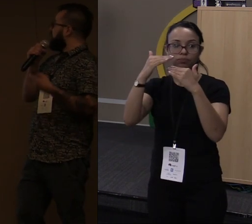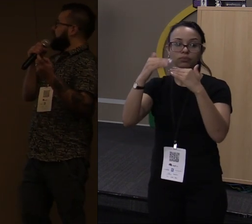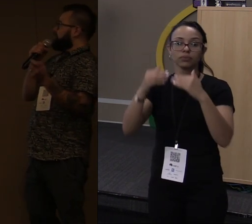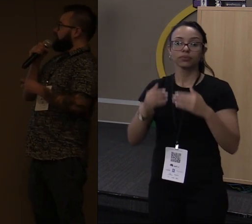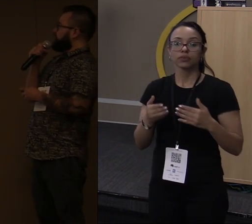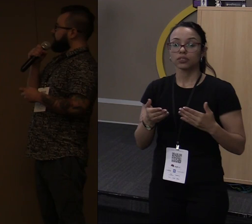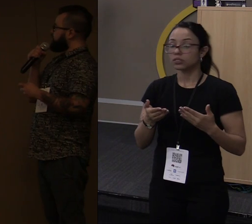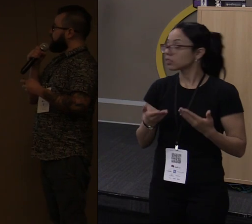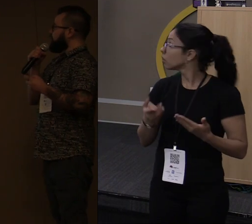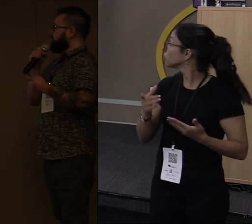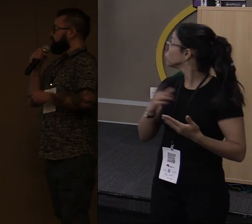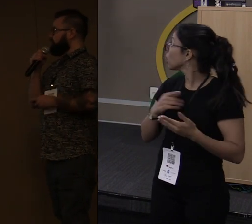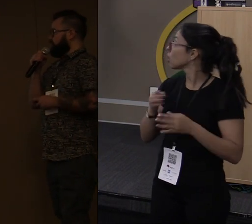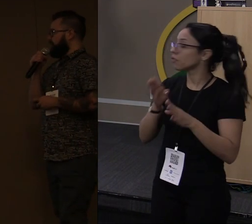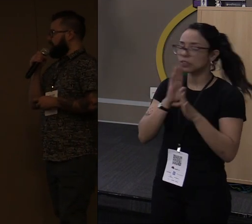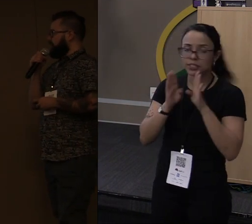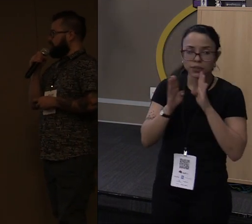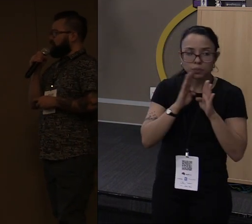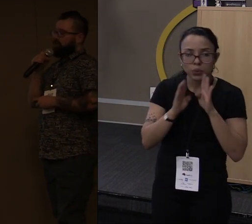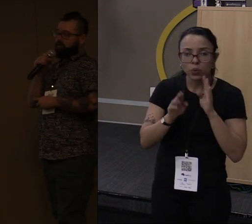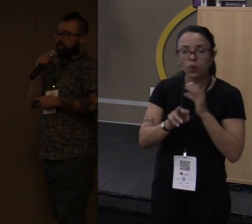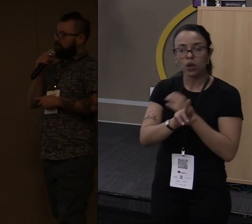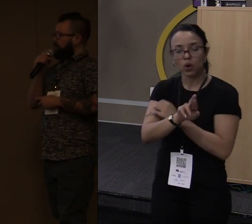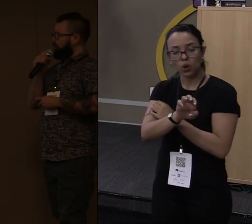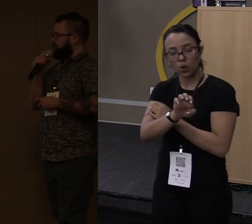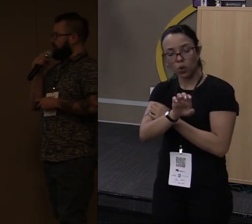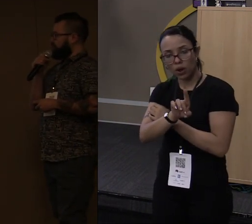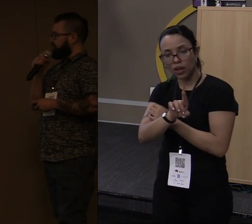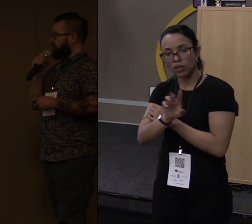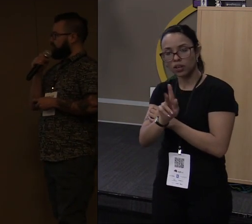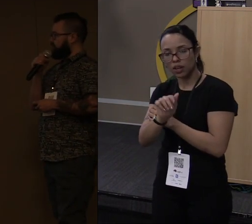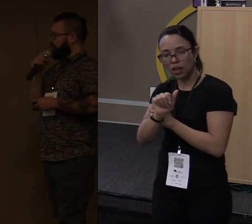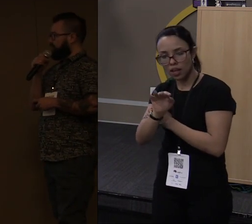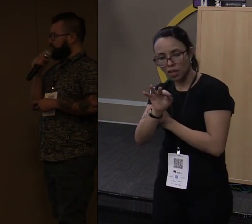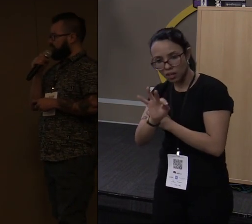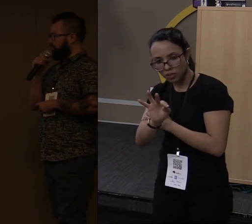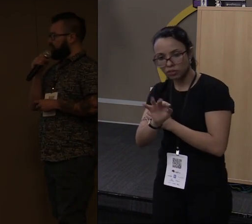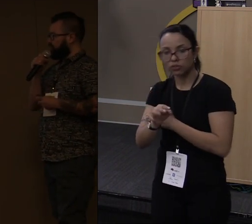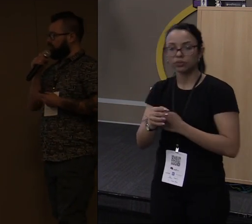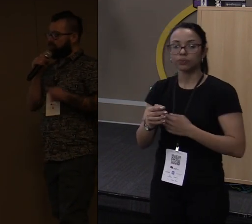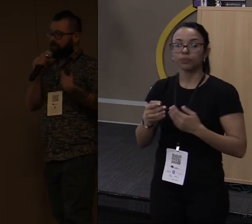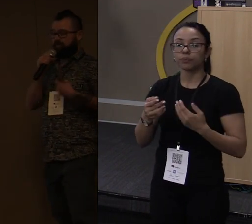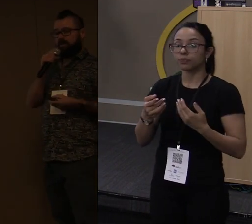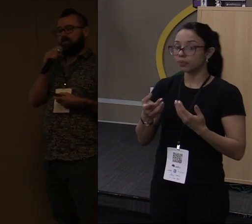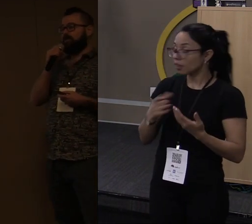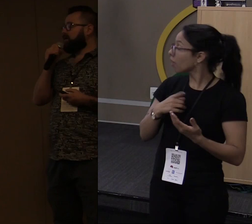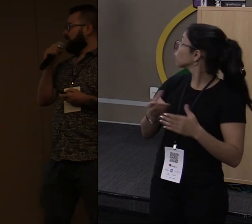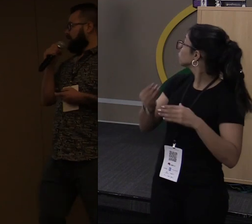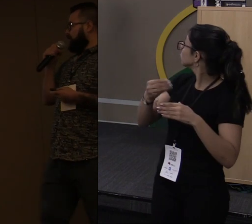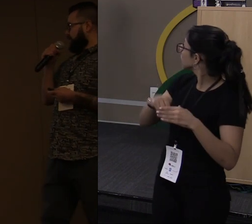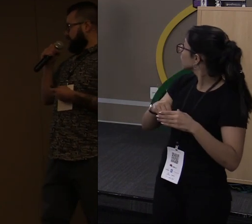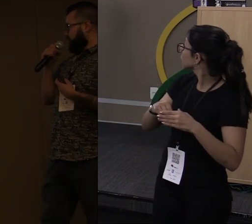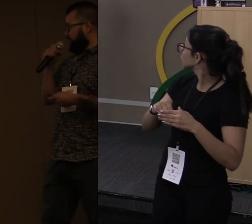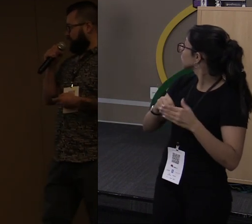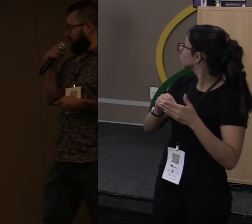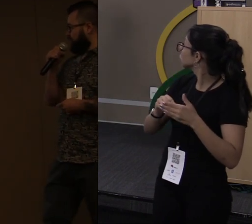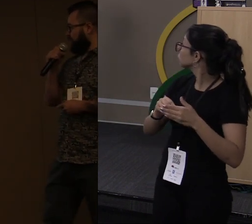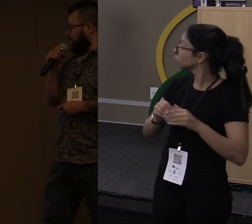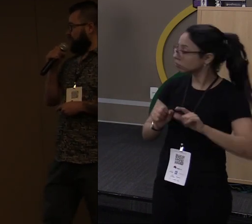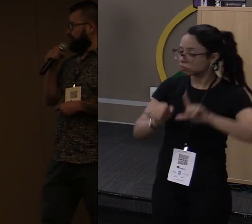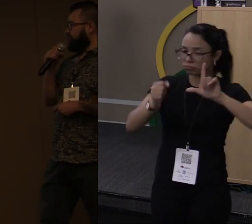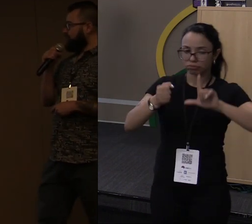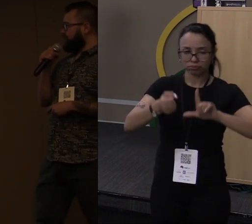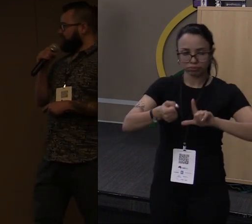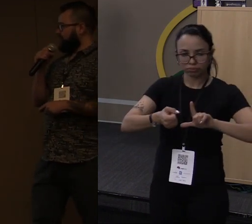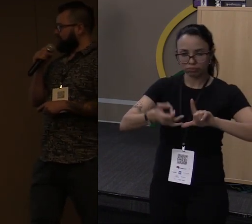Então, temos Facebook, temos a Red Hat no CoreOS, que tem Rust dentro dos módulos de